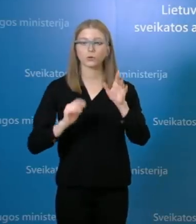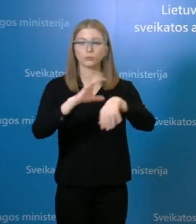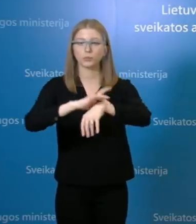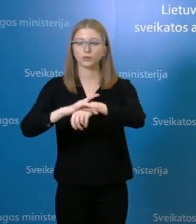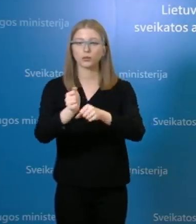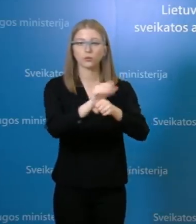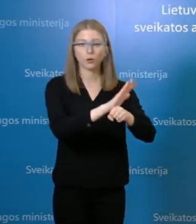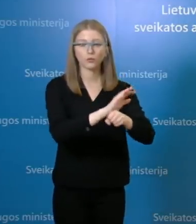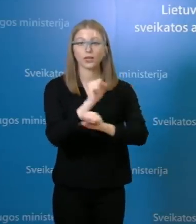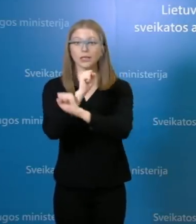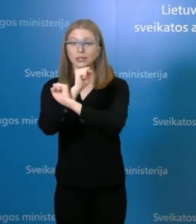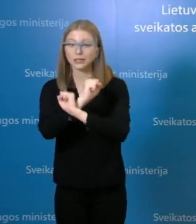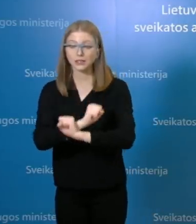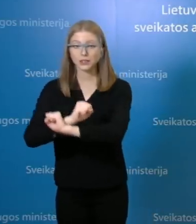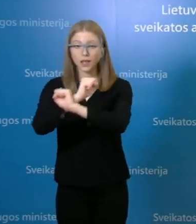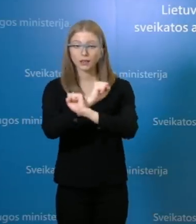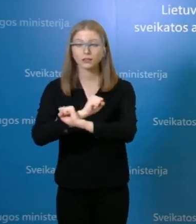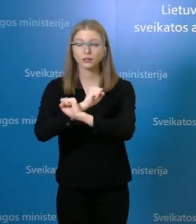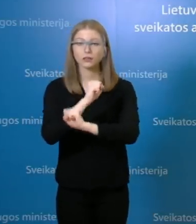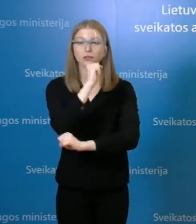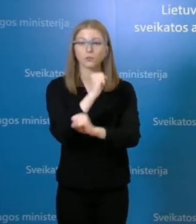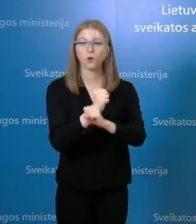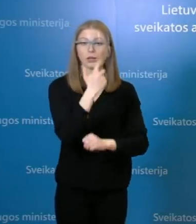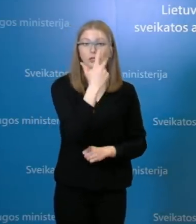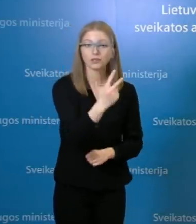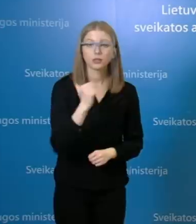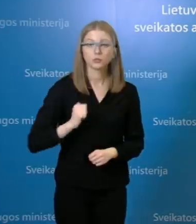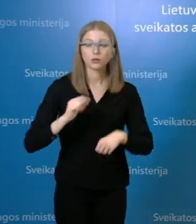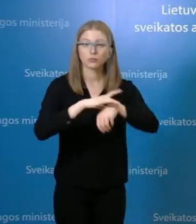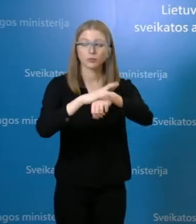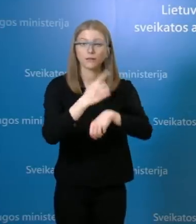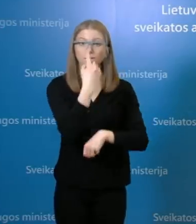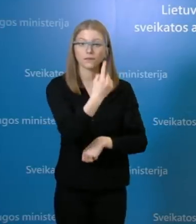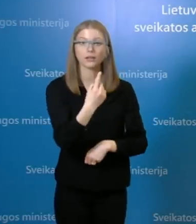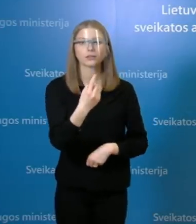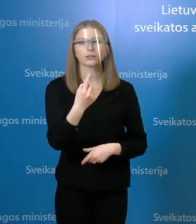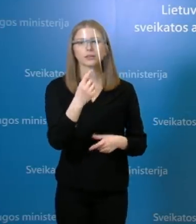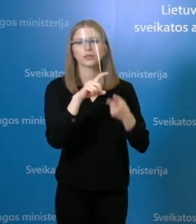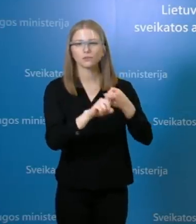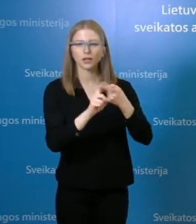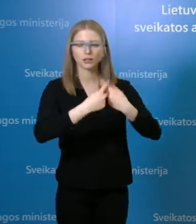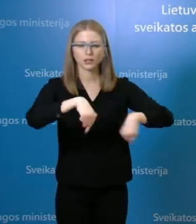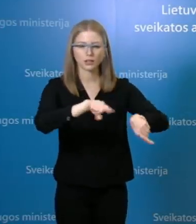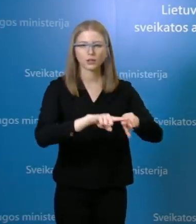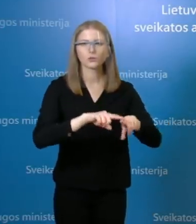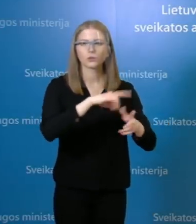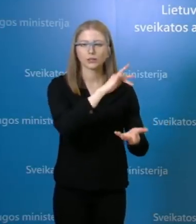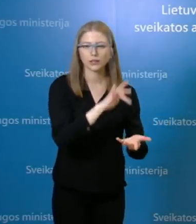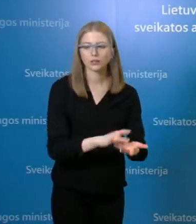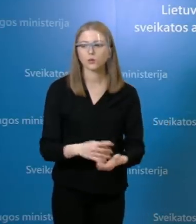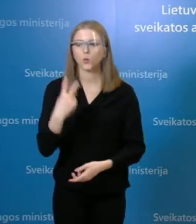Santaros klinikų darbuotojų per vakar dieną trys, tai yra vienas infekcijų ligų centre ir du krūtinės chirurgijos skyriuje,